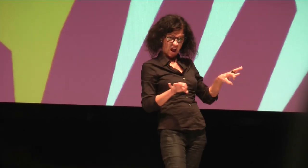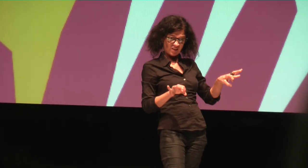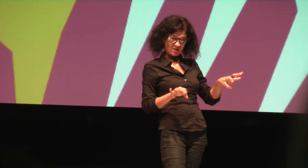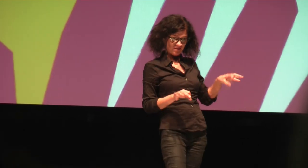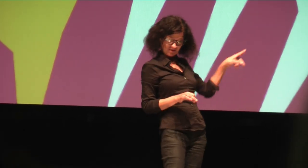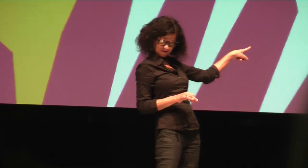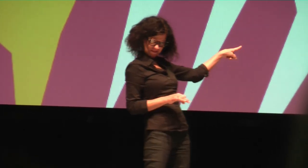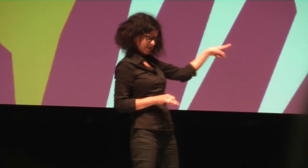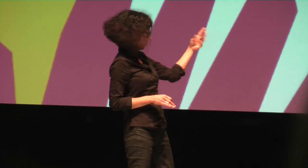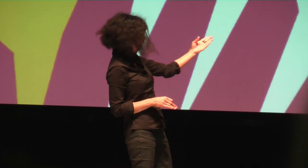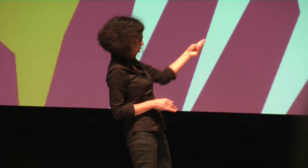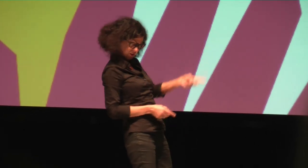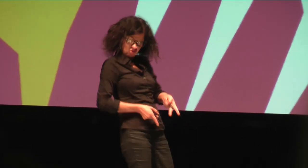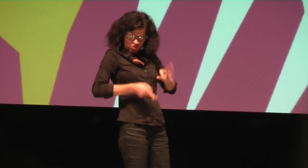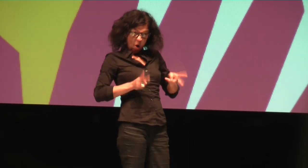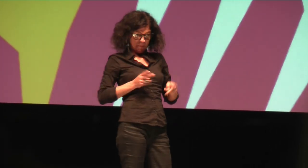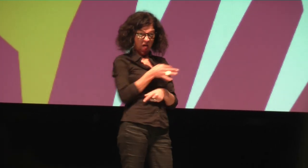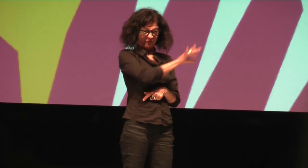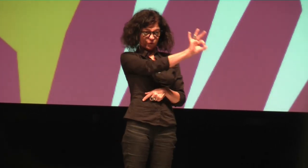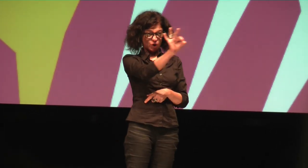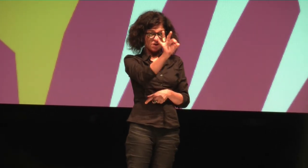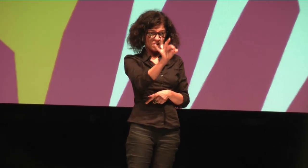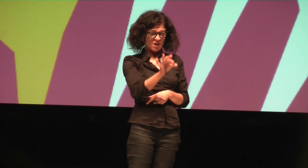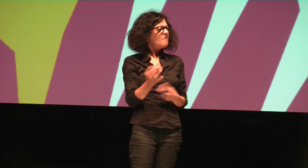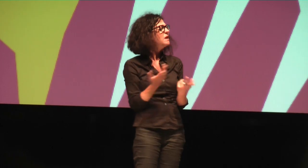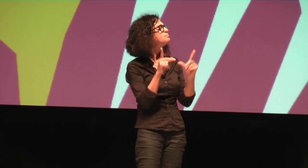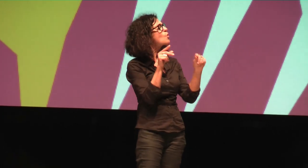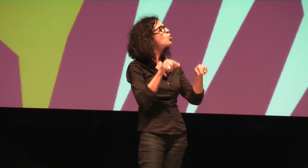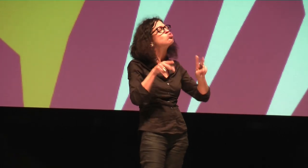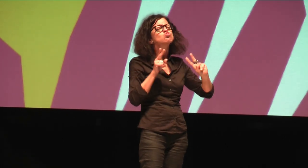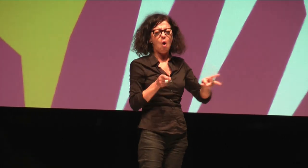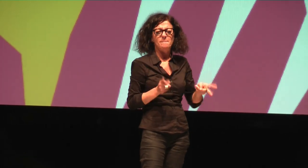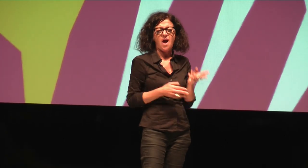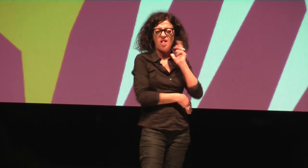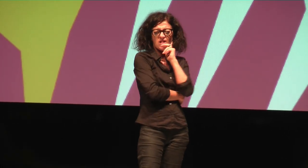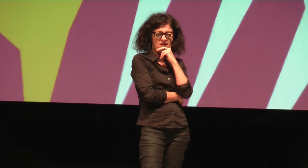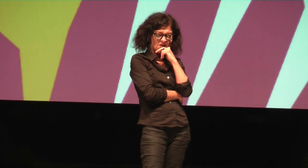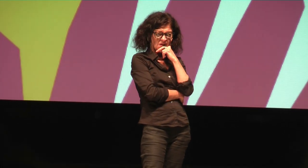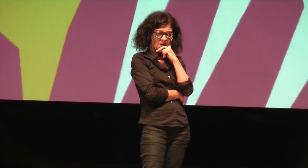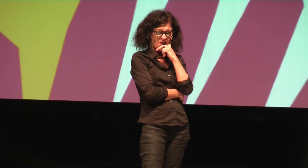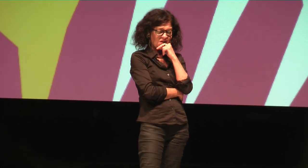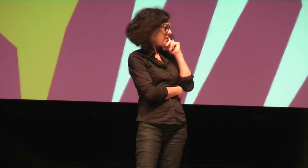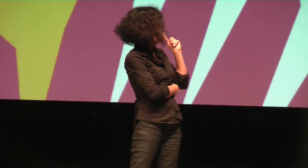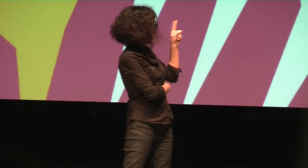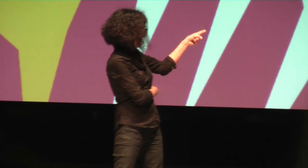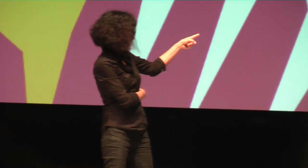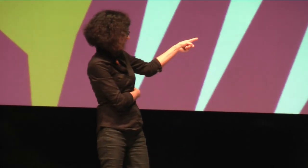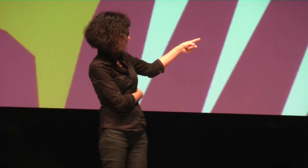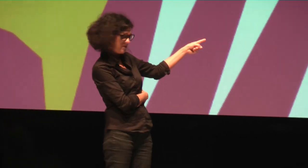krumme Banane. Ist das denn jetzt auch eine Banane? Und was ist denn überhaupt eine normale Banane?